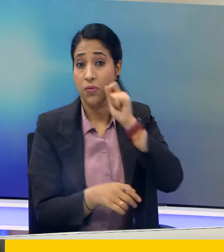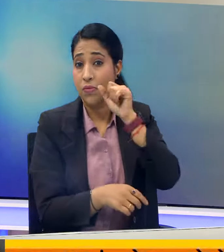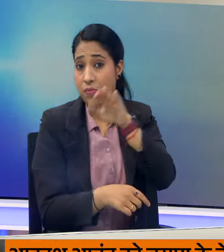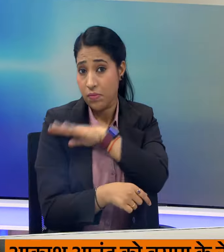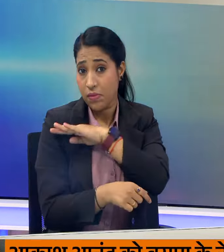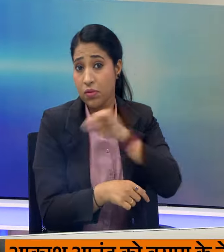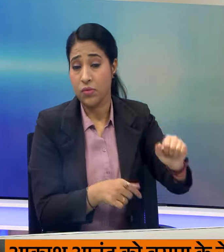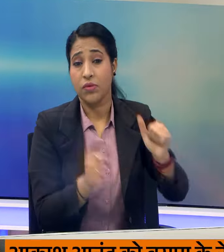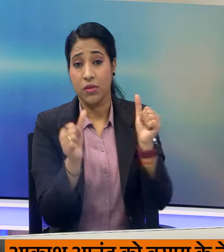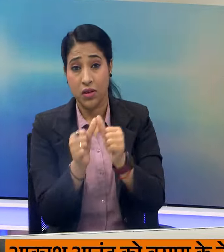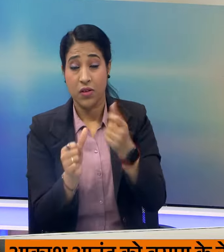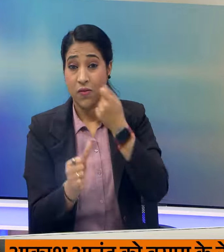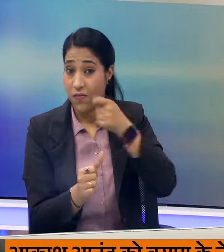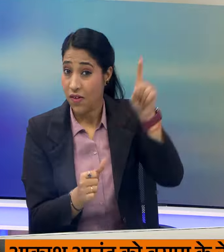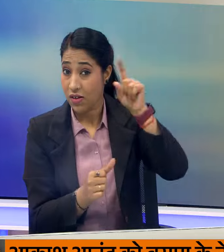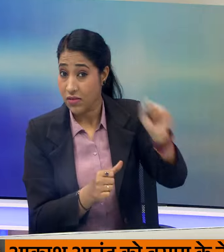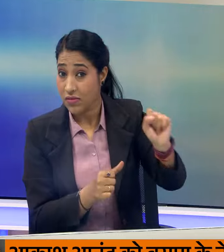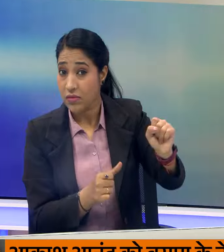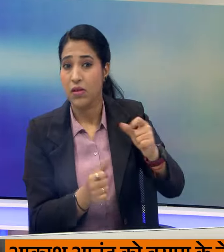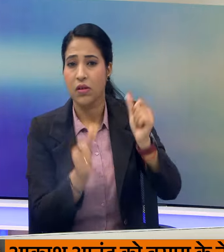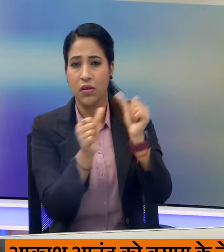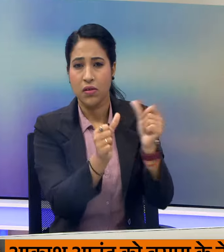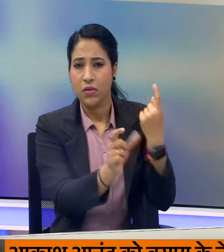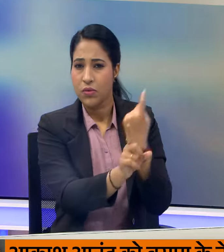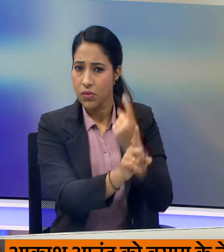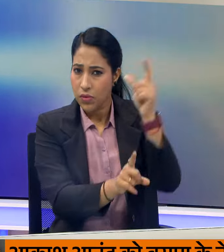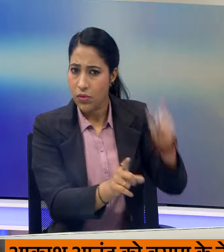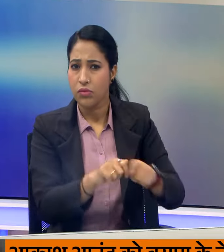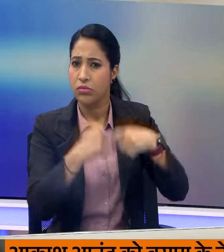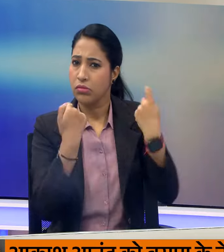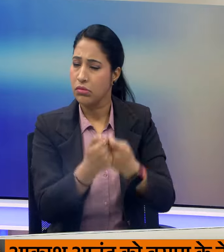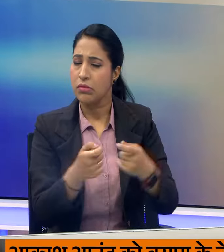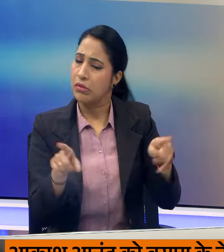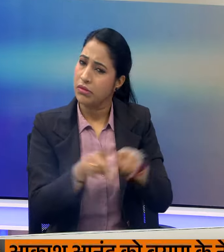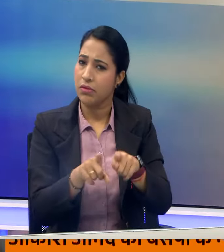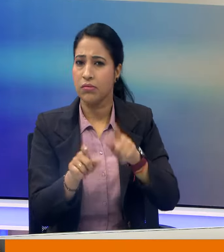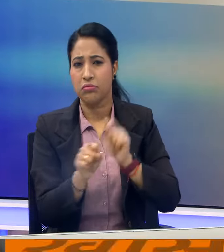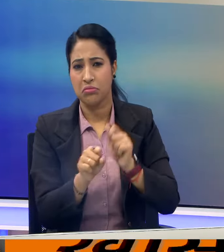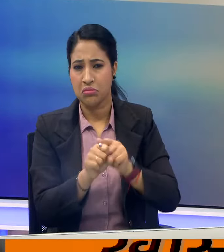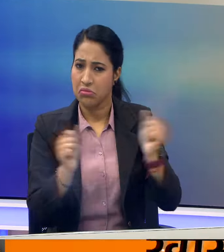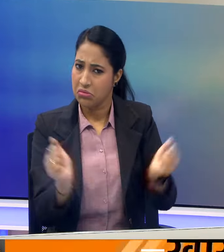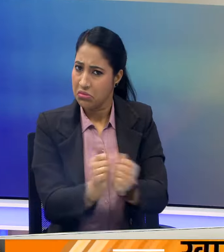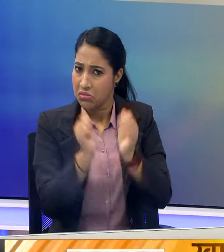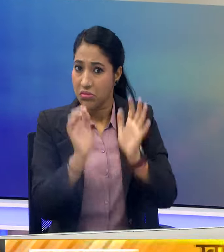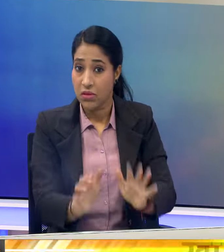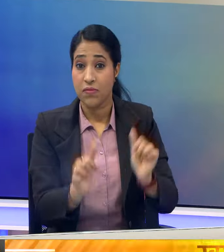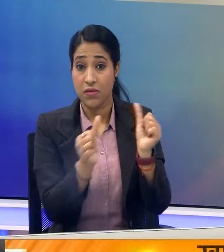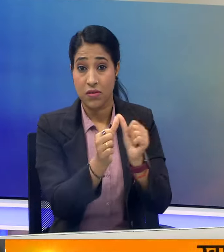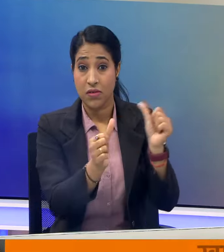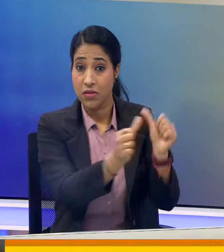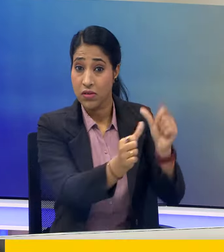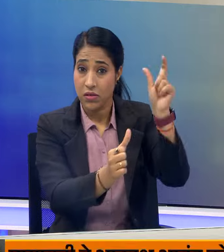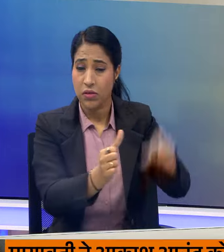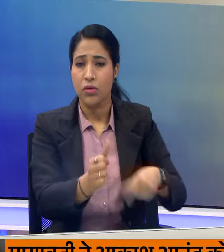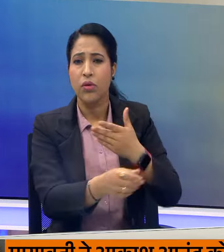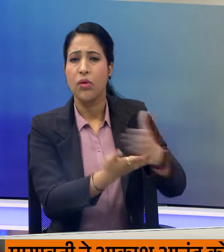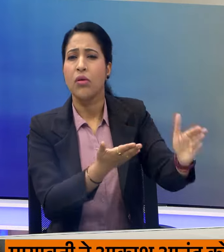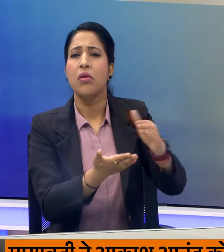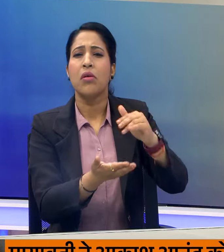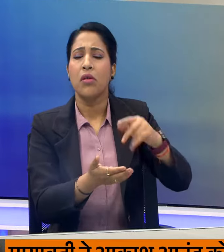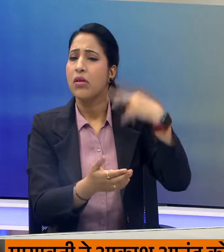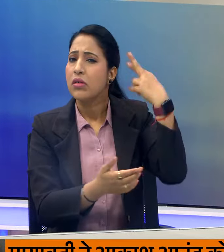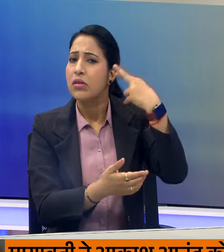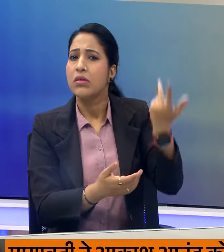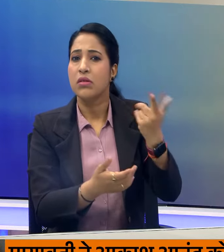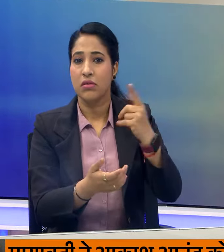और आकाश के पिटा आनंद कुमार पार्टी मुवमेंट के लिए पहले की तरह काम करते रहेंगे। आकाश आनत को पद से हटाने की पीछे